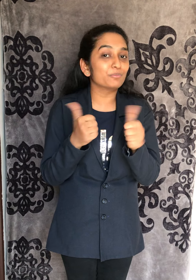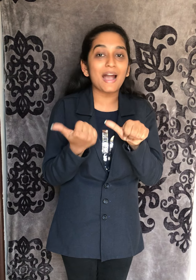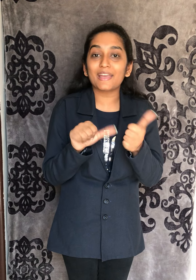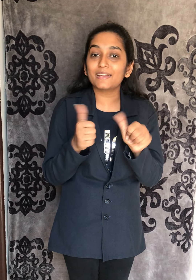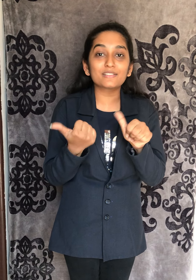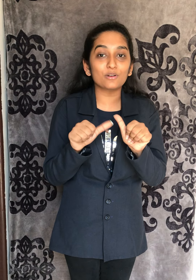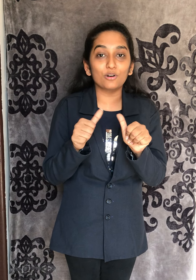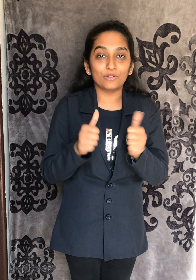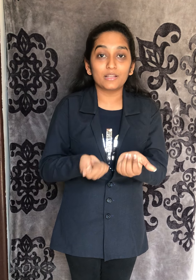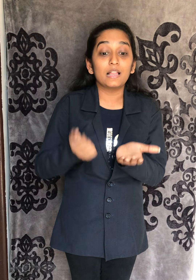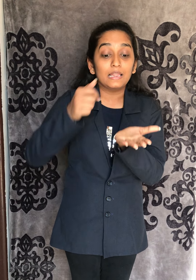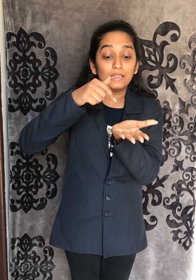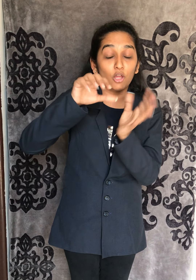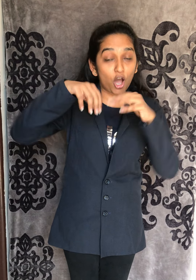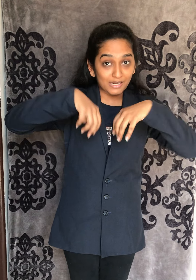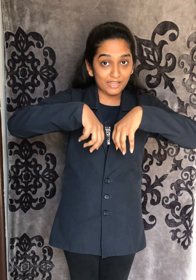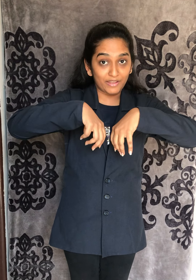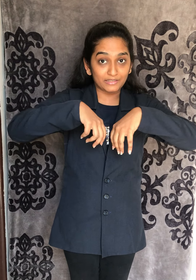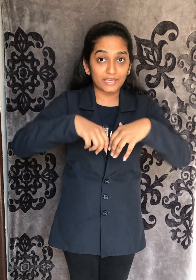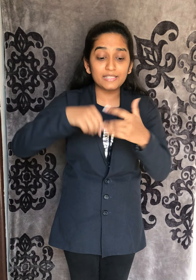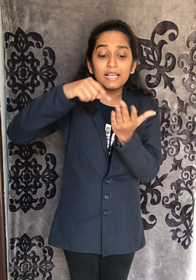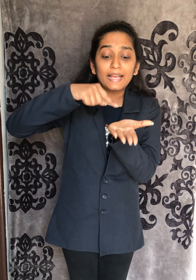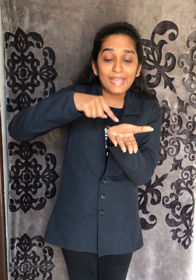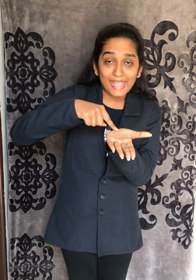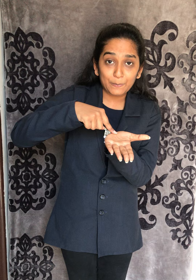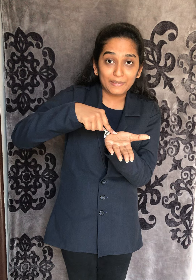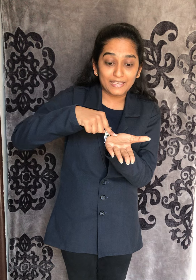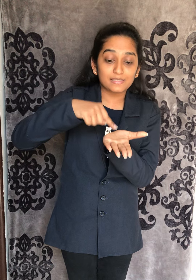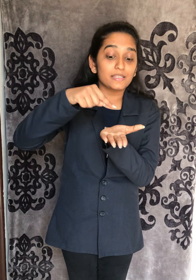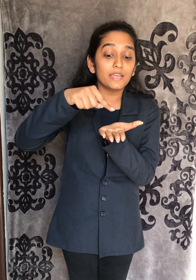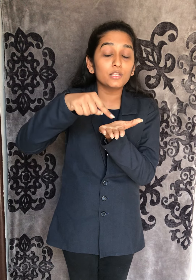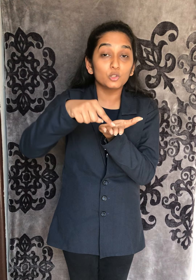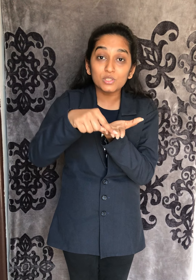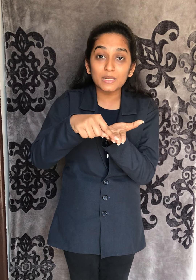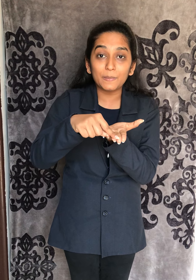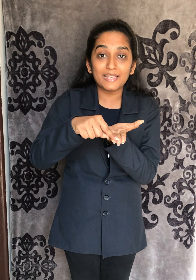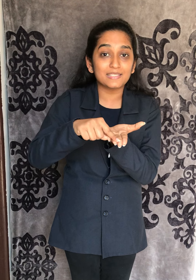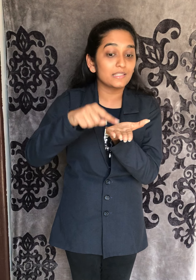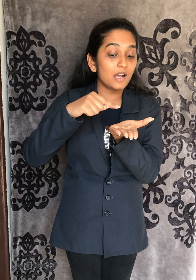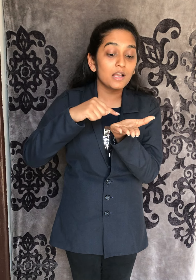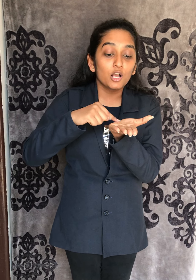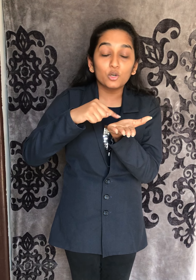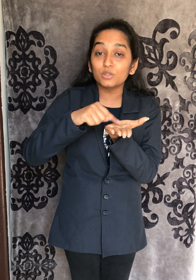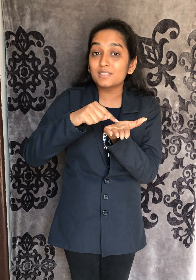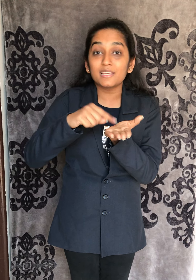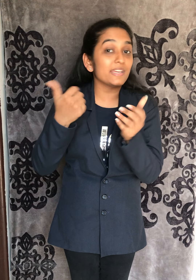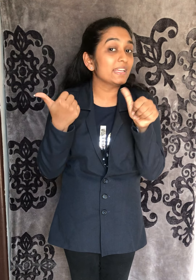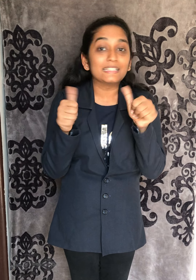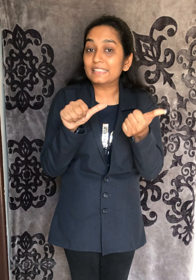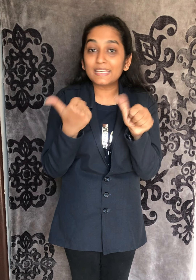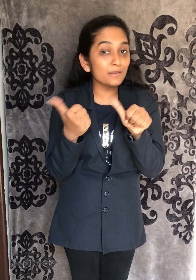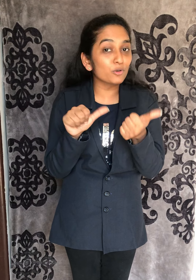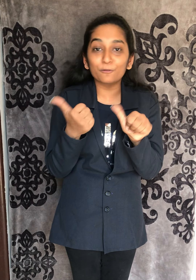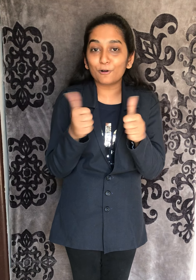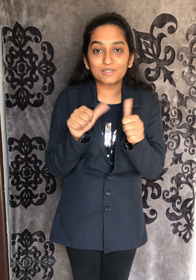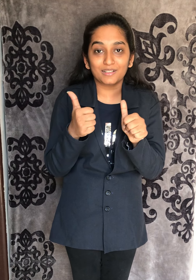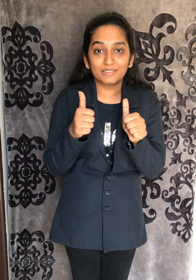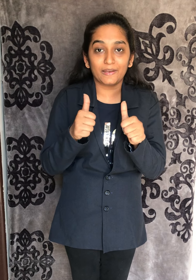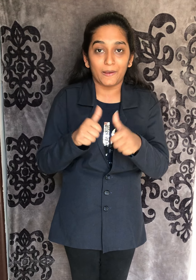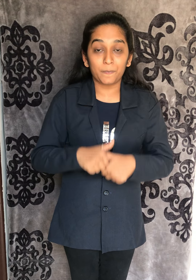by its own. Non-Living Things एक प्लेश से दुसरी place तक खुद से नहीं move हो सकते है.